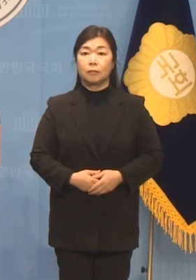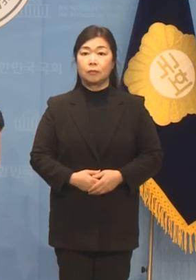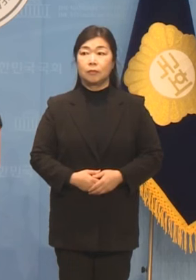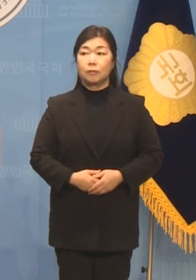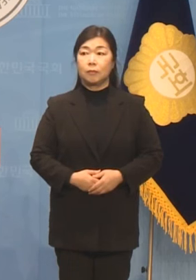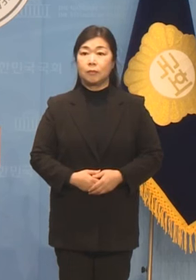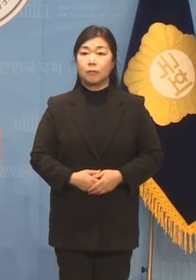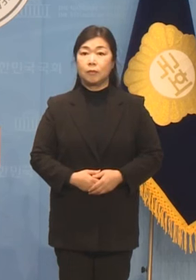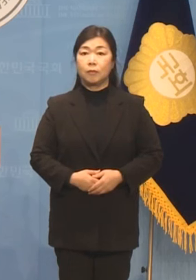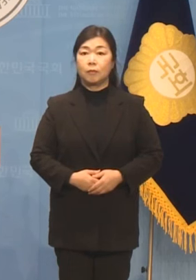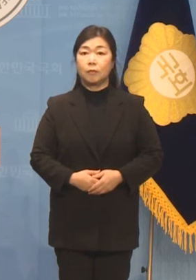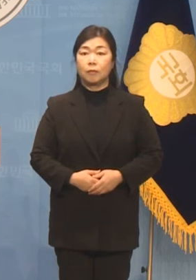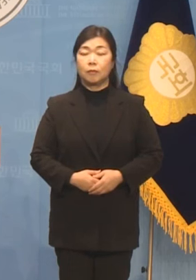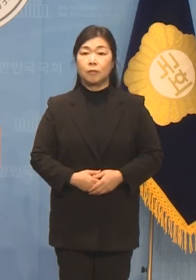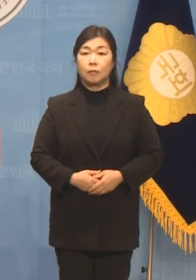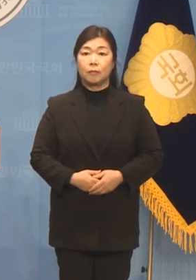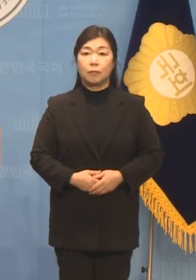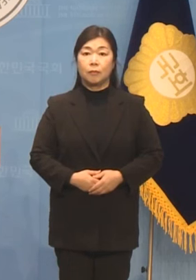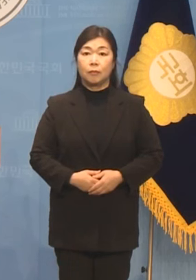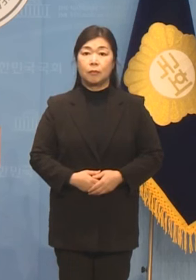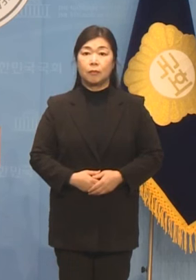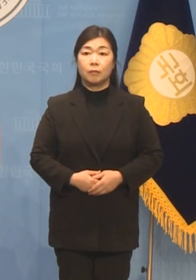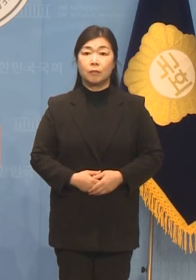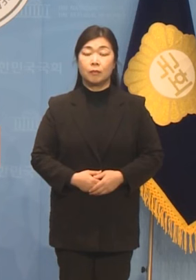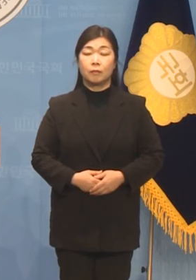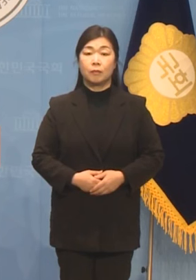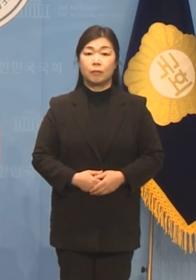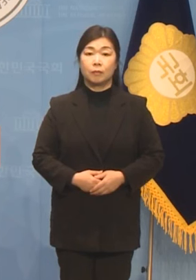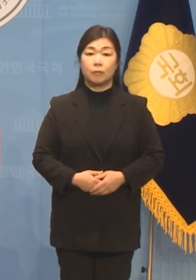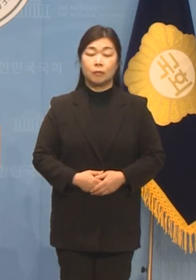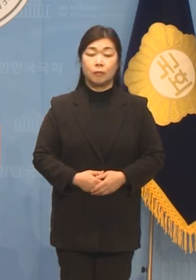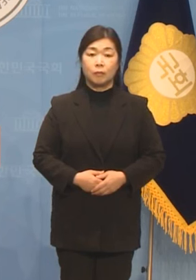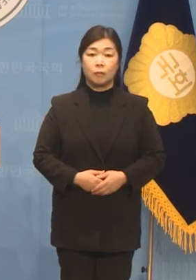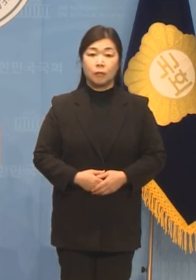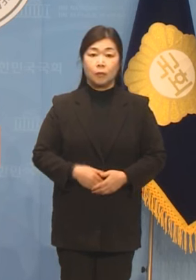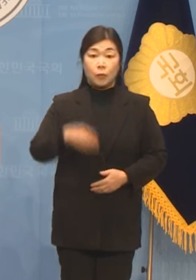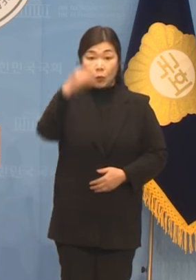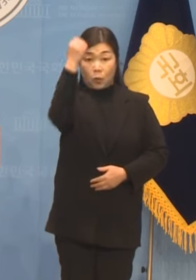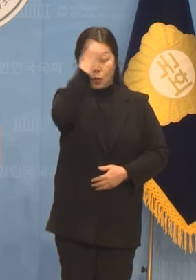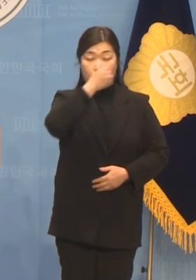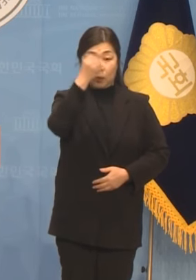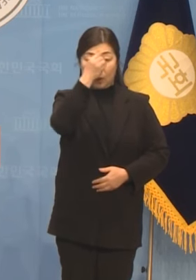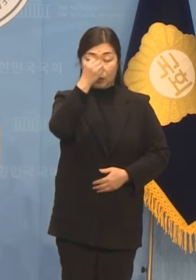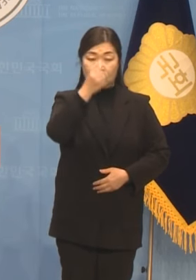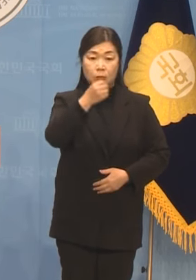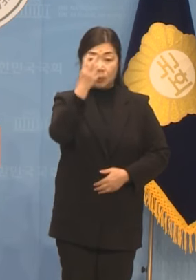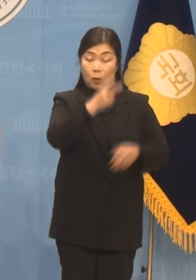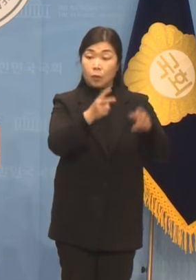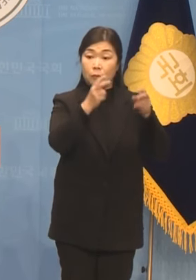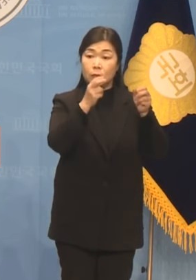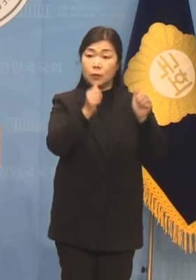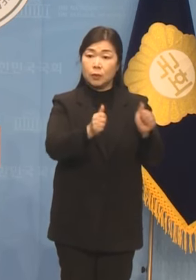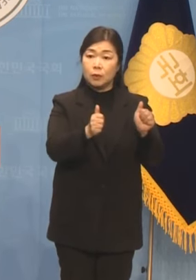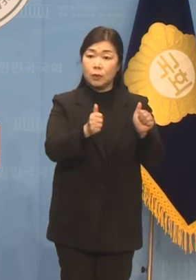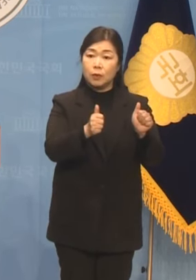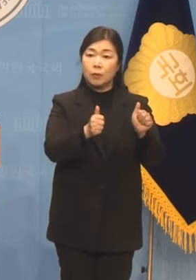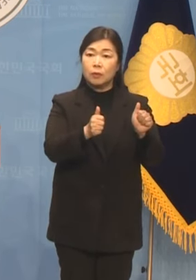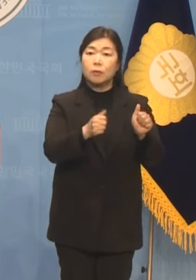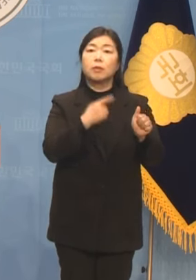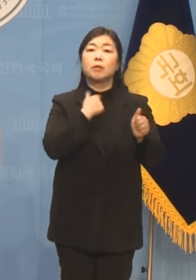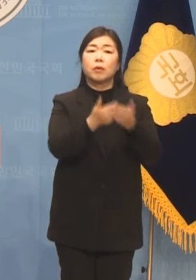1부에서 고검장 출신의 정치신인 가산점 20% 적용은